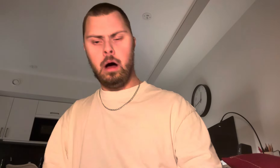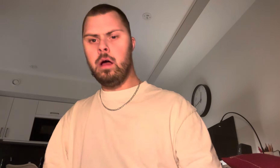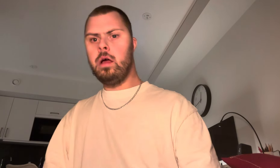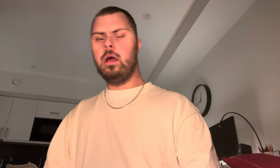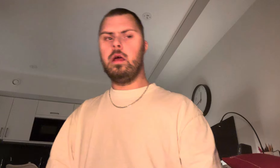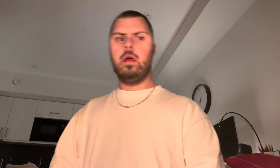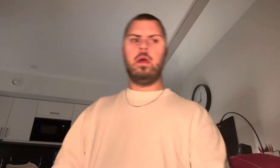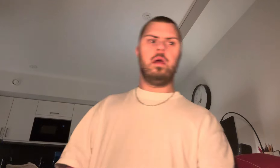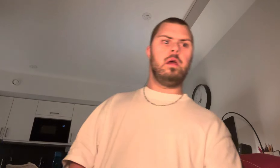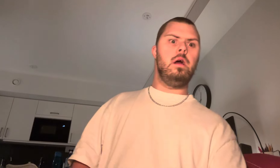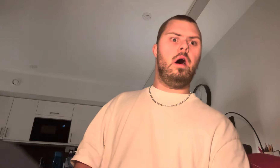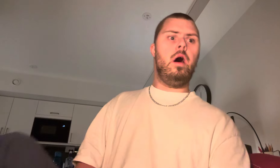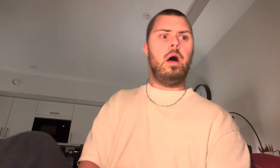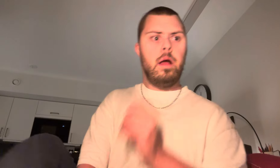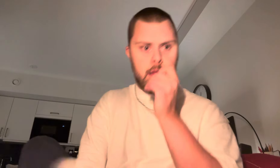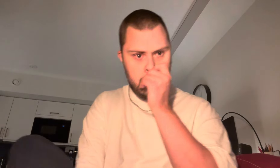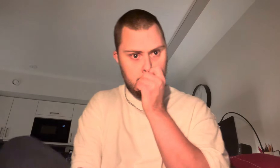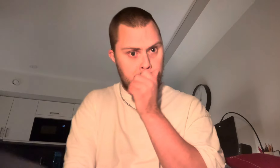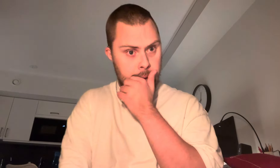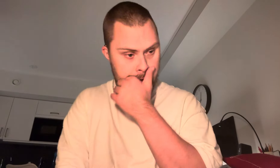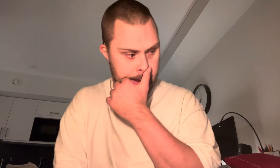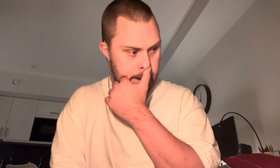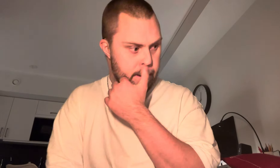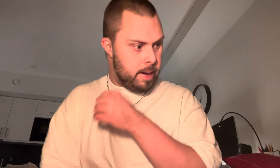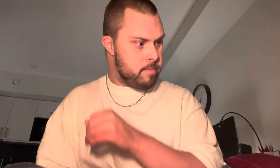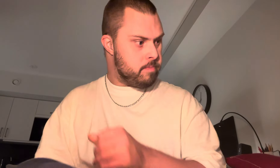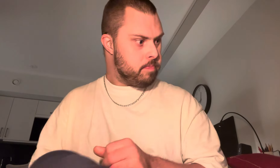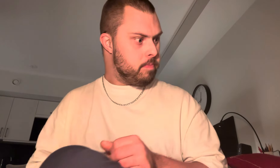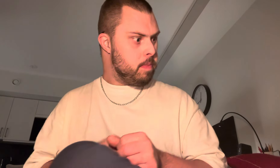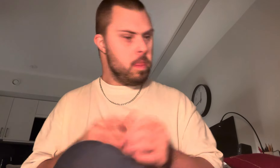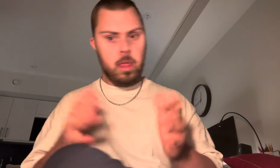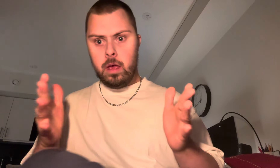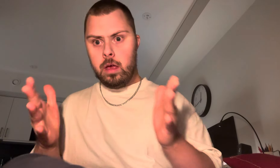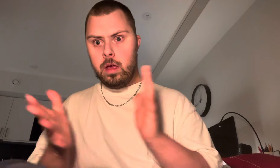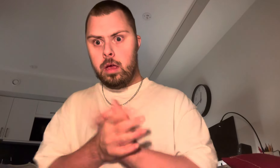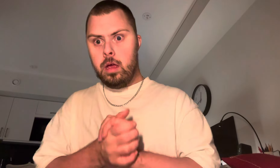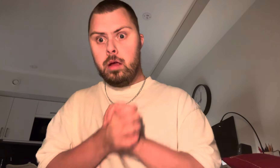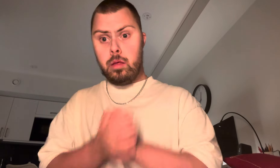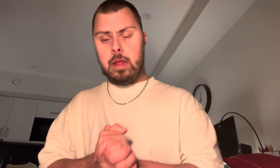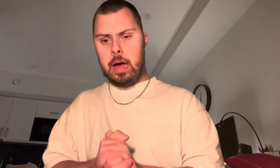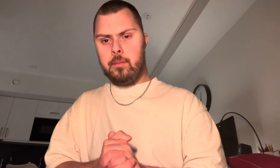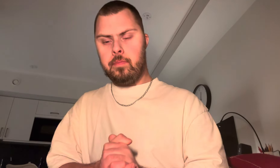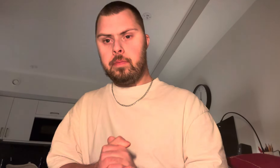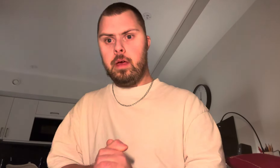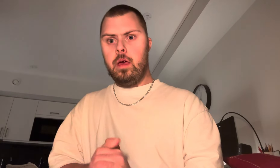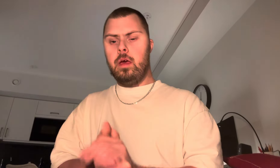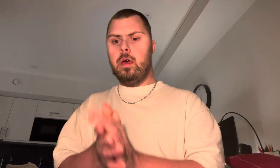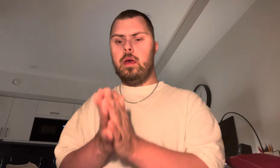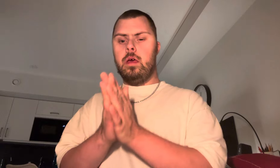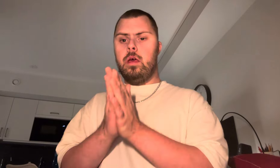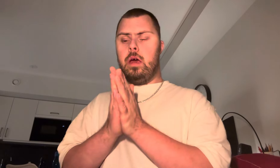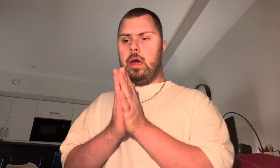Ja, just det. Ja,